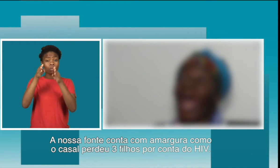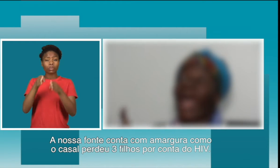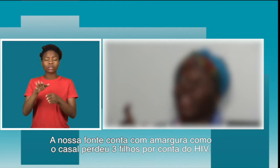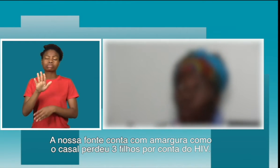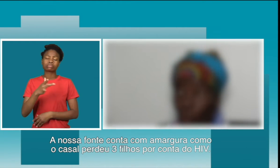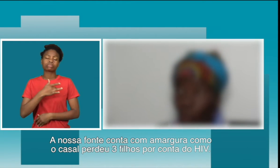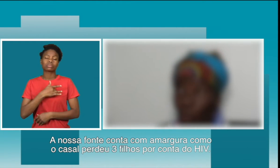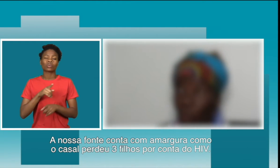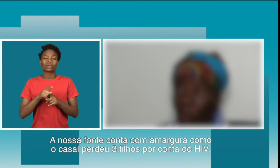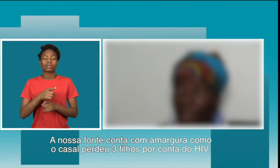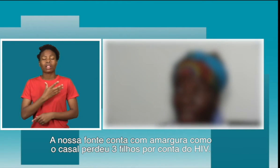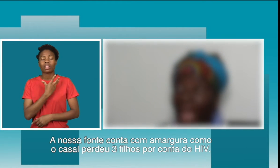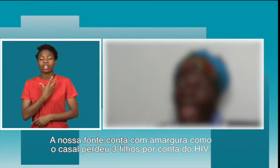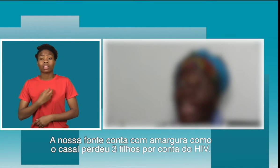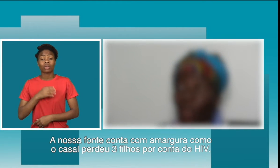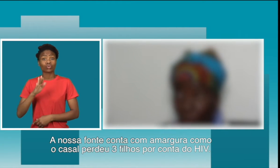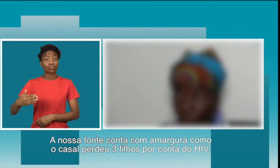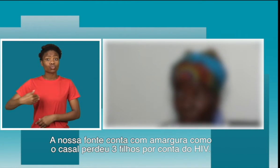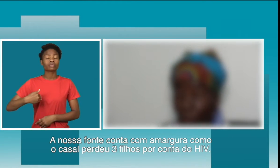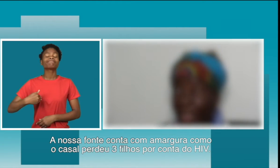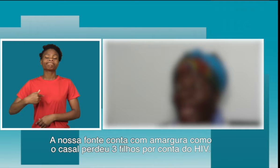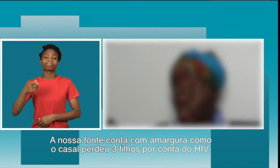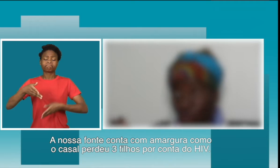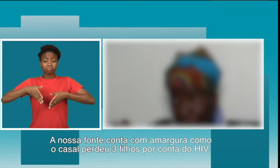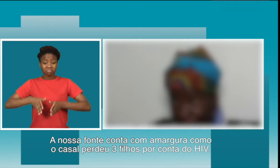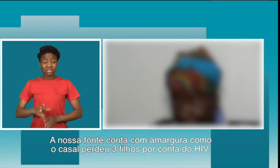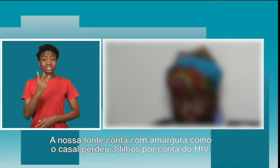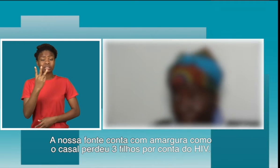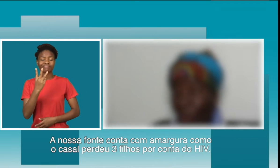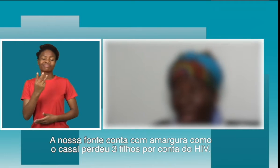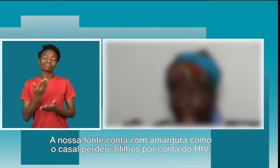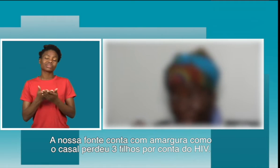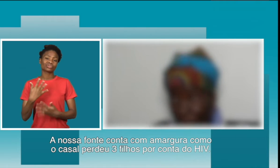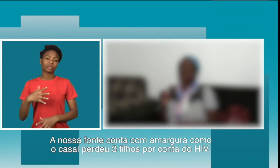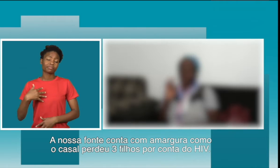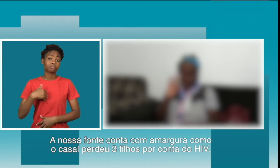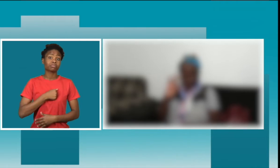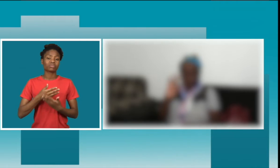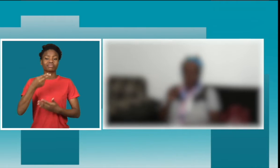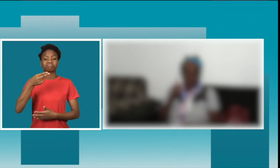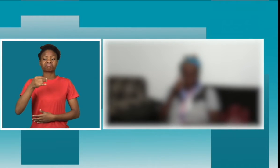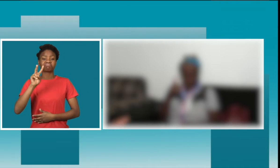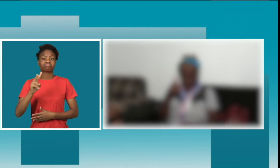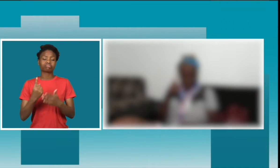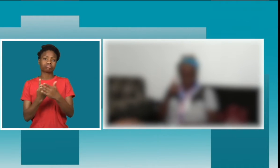A nossa fonte conta com amargura, como o casal perdeu três filhos por conta do HIV.